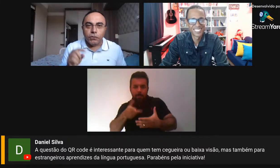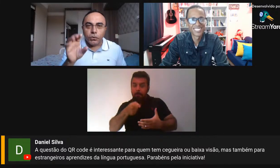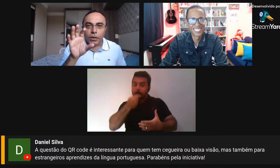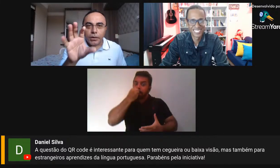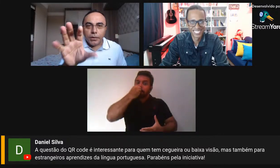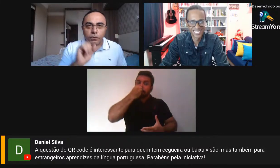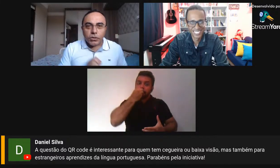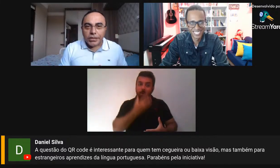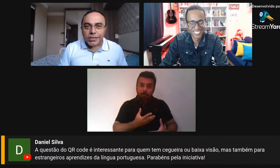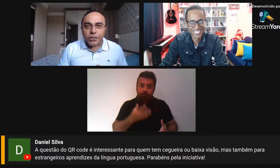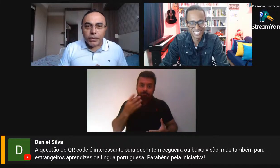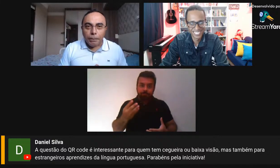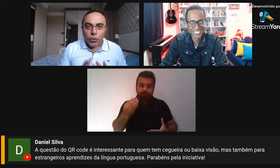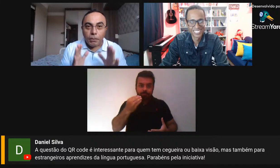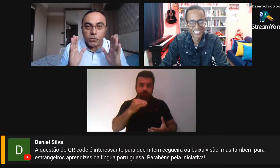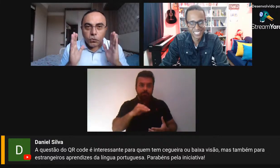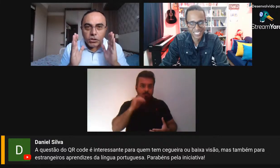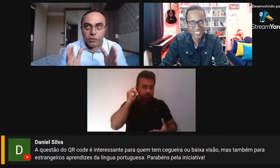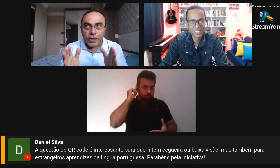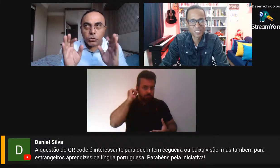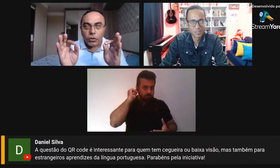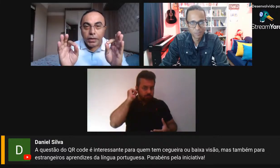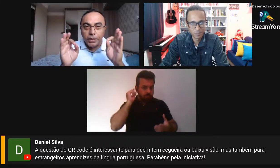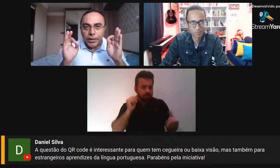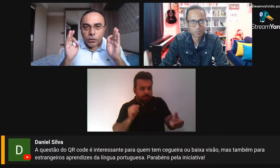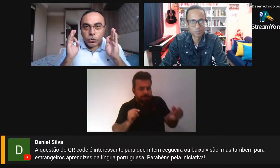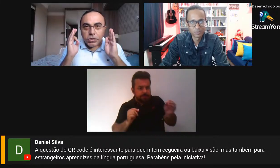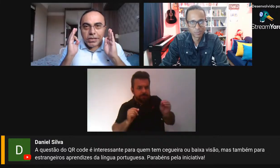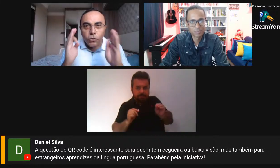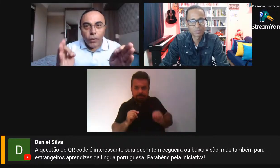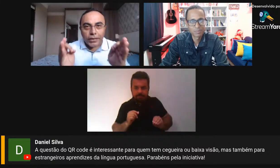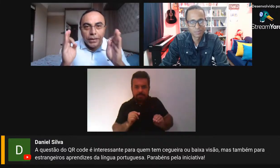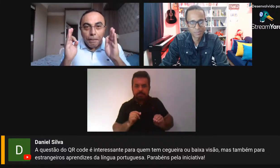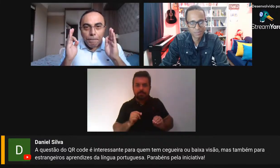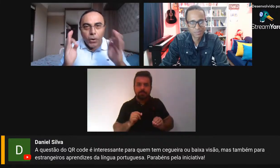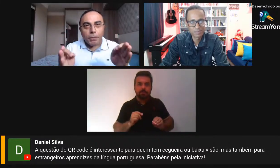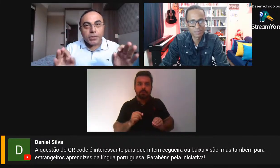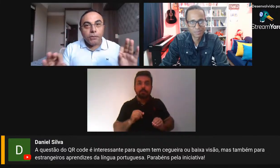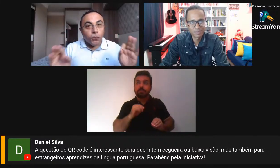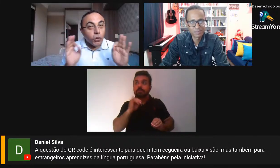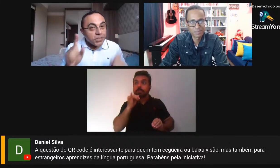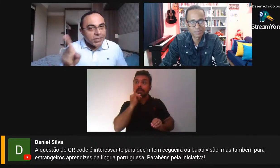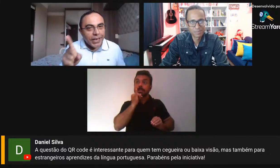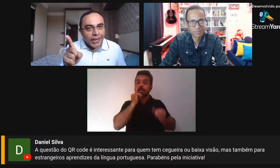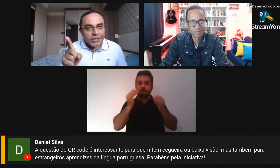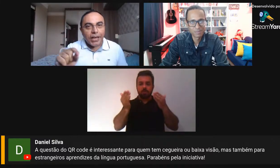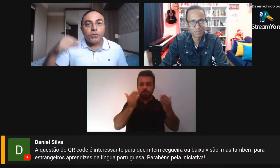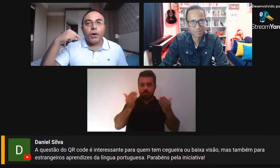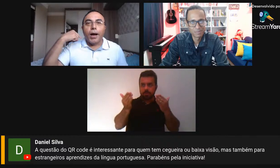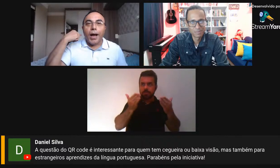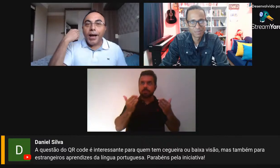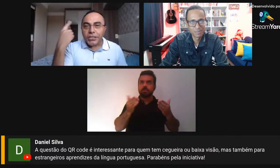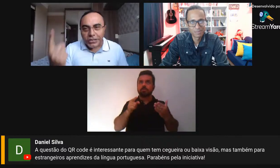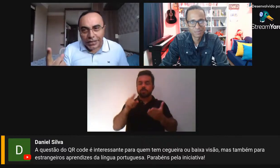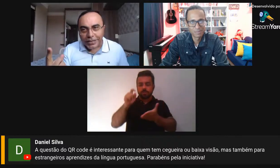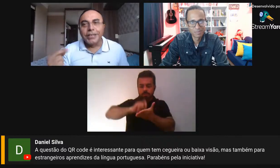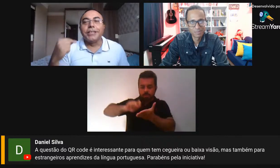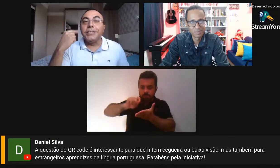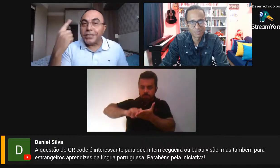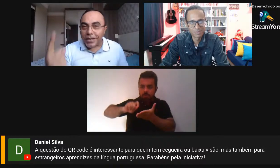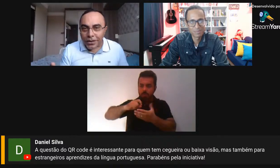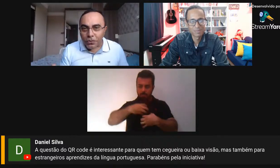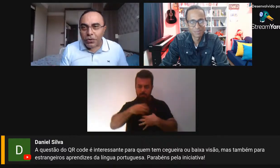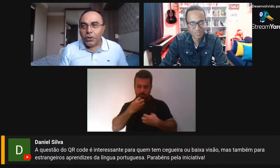escrevendo um livro? Você tem 50 poemas, você vai escolher os 50 poemas que você, Reginaldo, acha